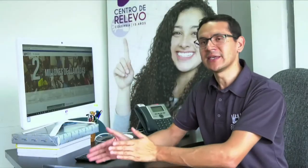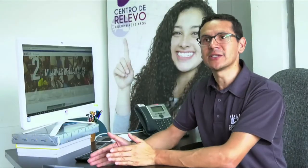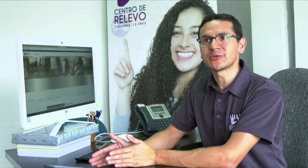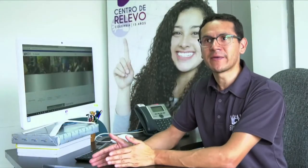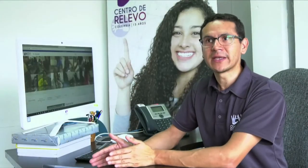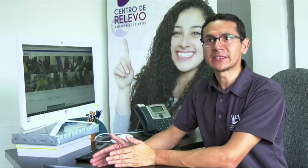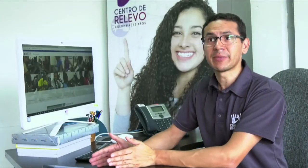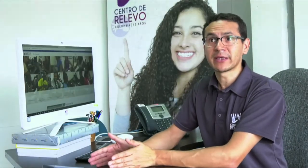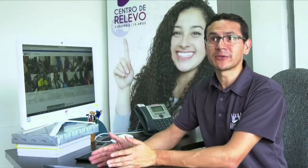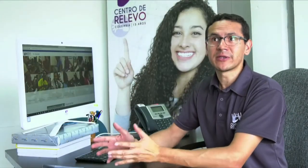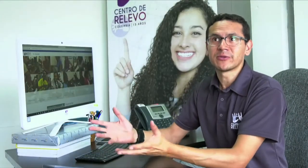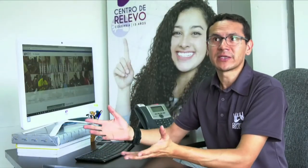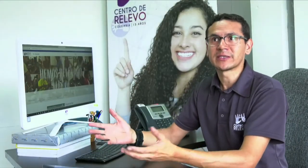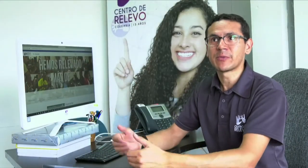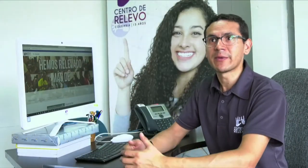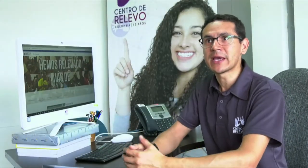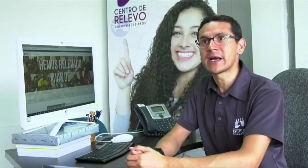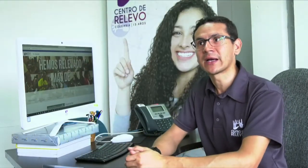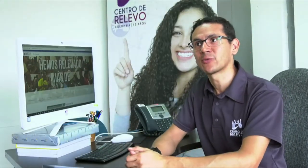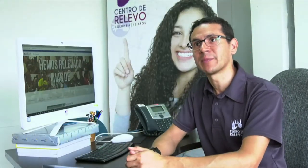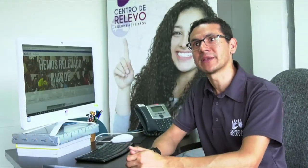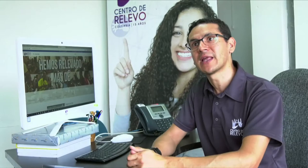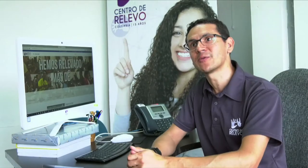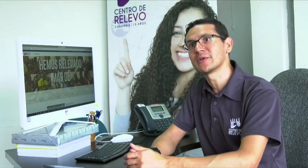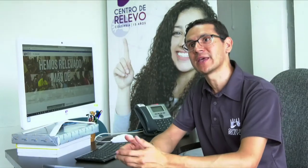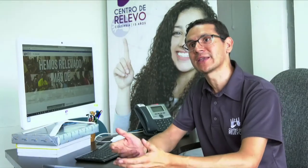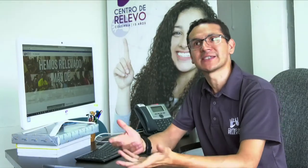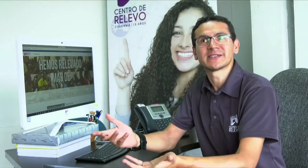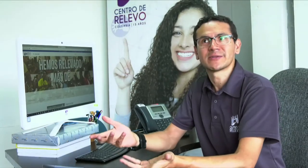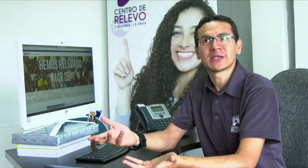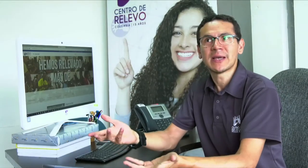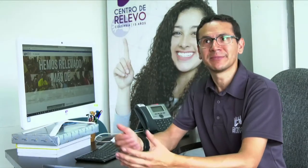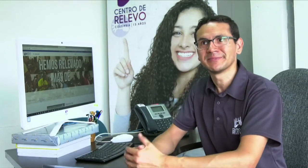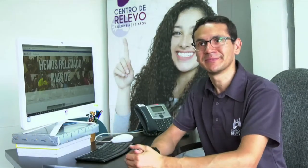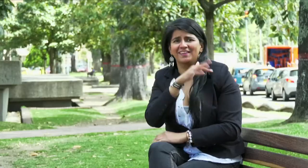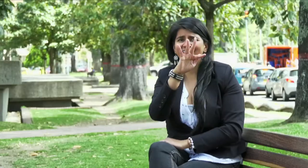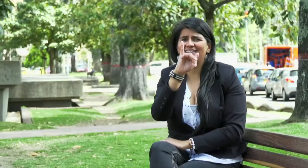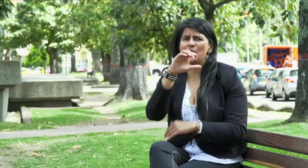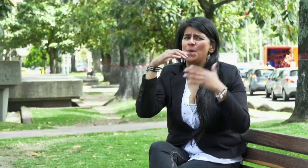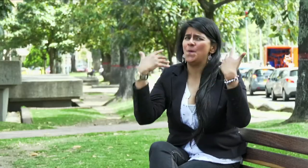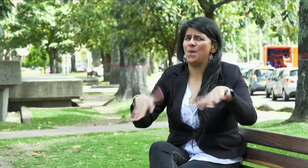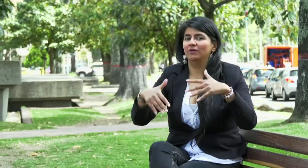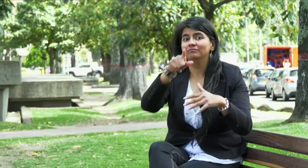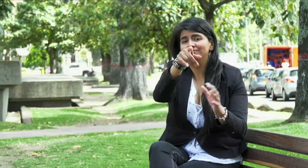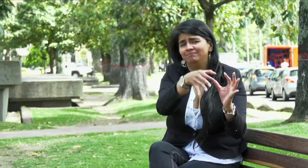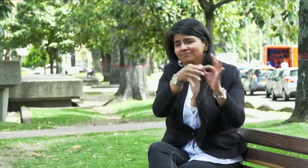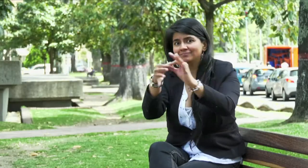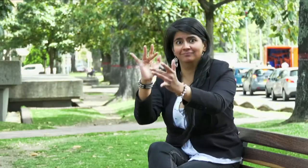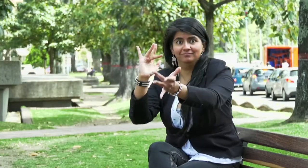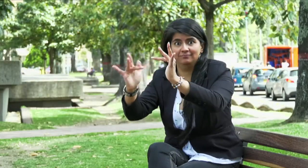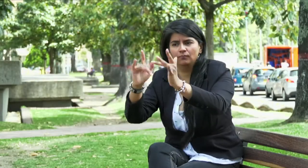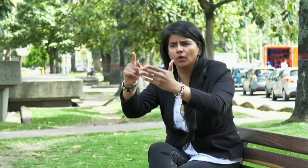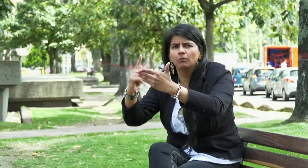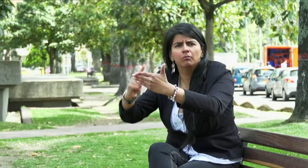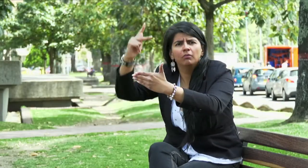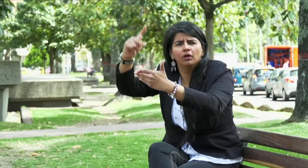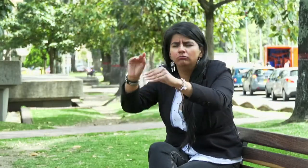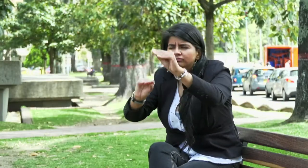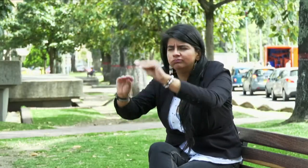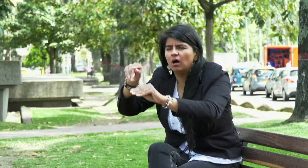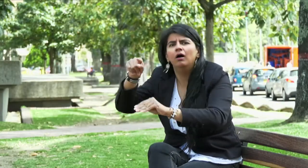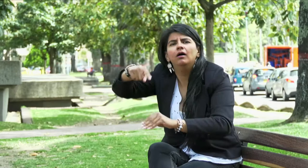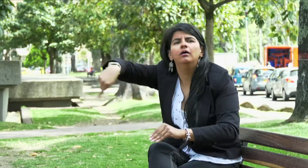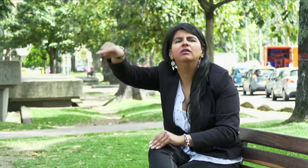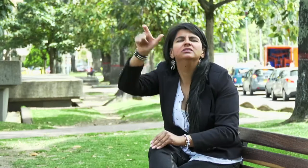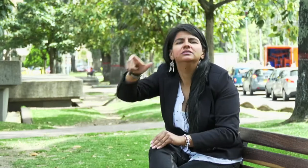el CIEL y esto abre el espectro de lo que mueve actualmente la comunidad que es WhatsApp. Quiero agradecer a Mintic, ya que gracias a este